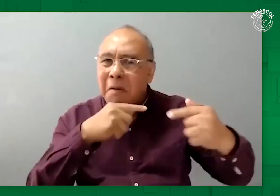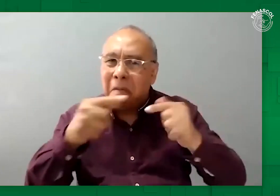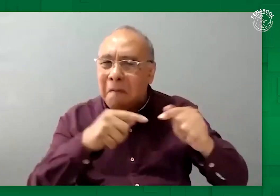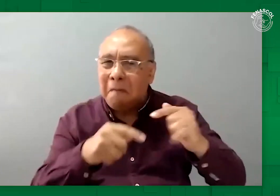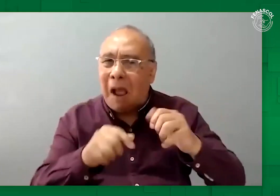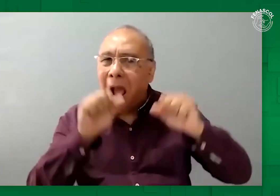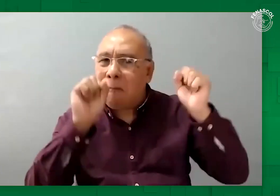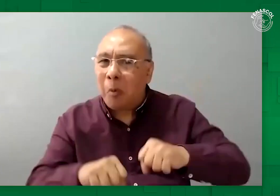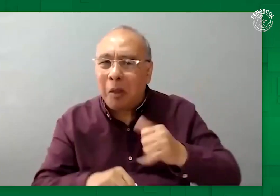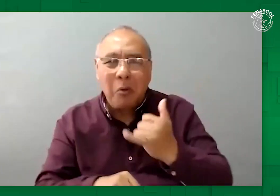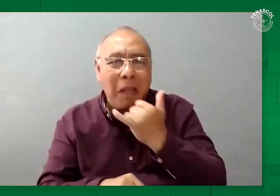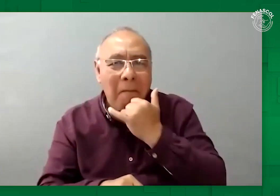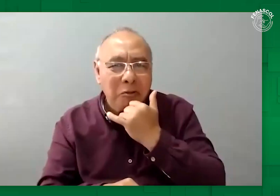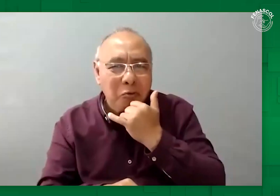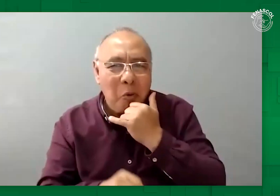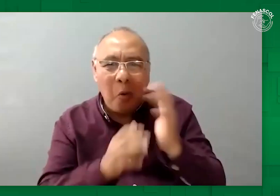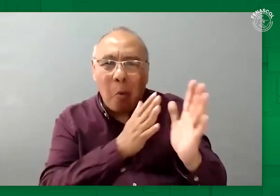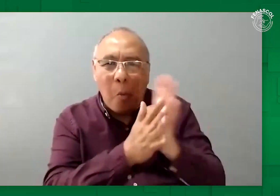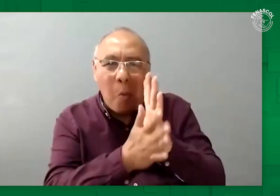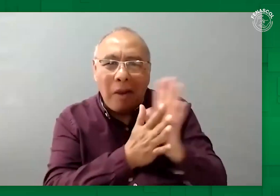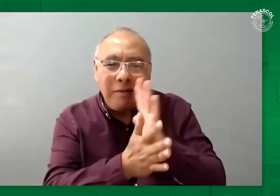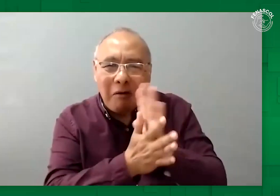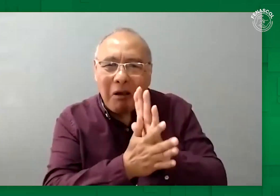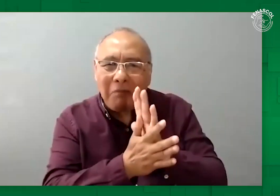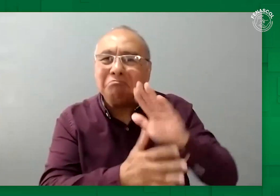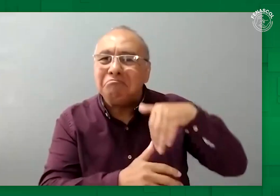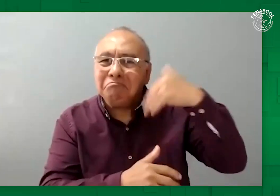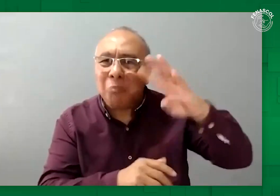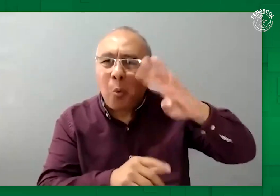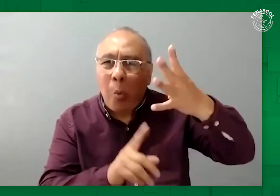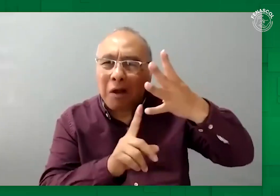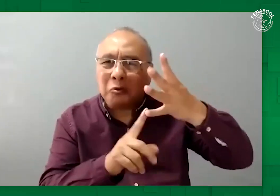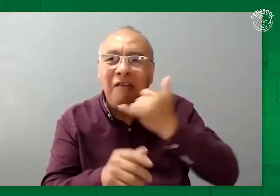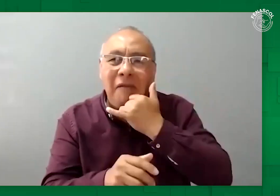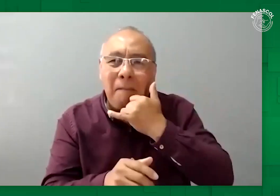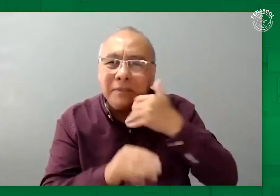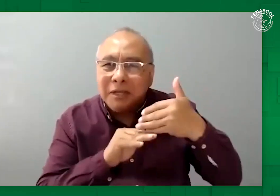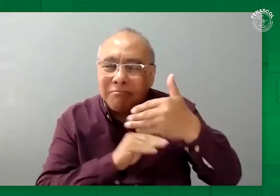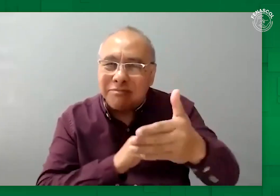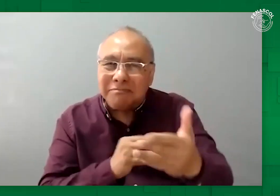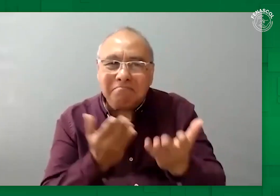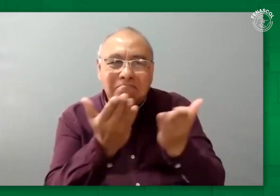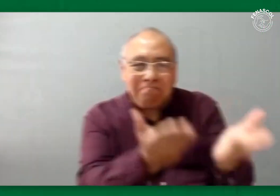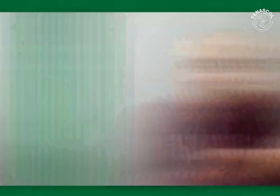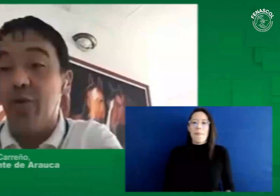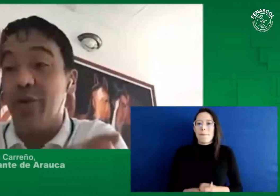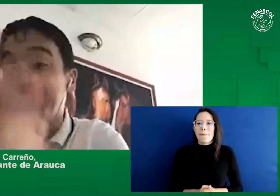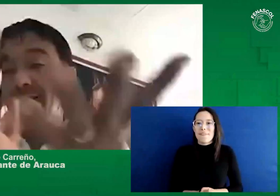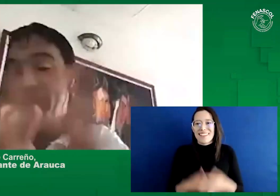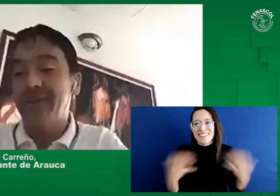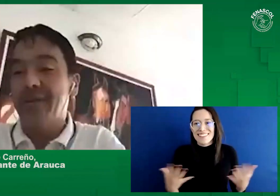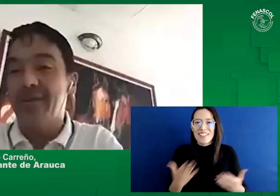proyecto de ley. ¿Qué pasó en este tercer debate? Se aprobó y ¿qué va a pasar en el siguiente debate? Adelante.